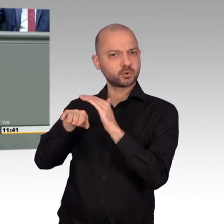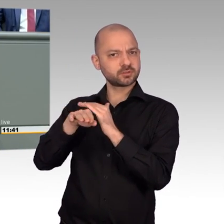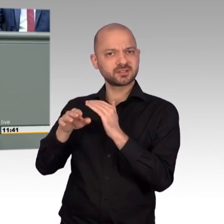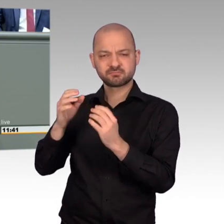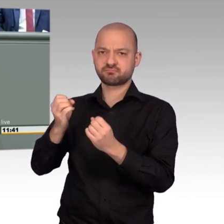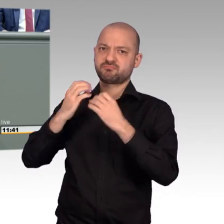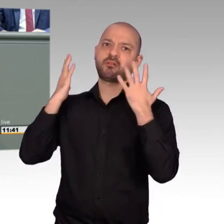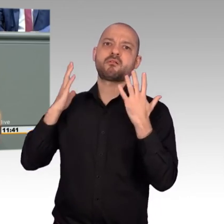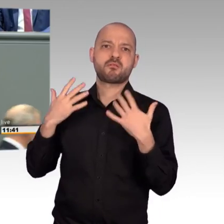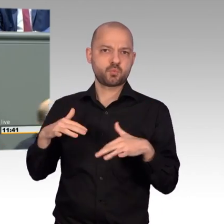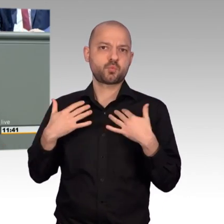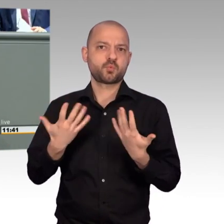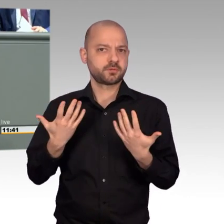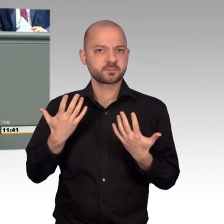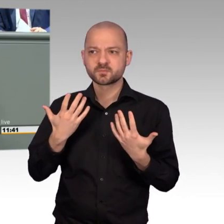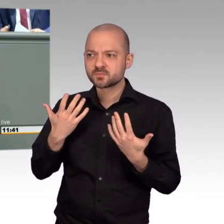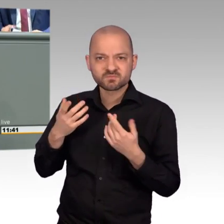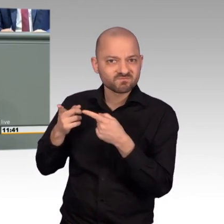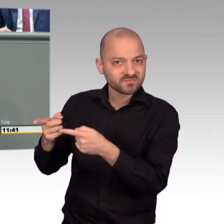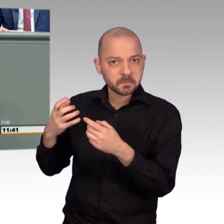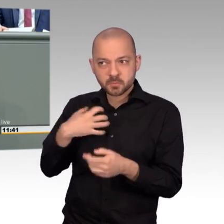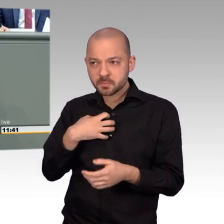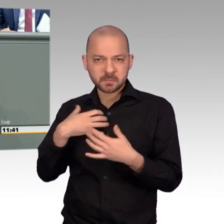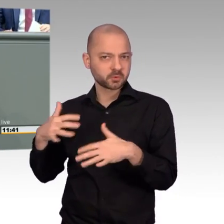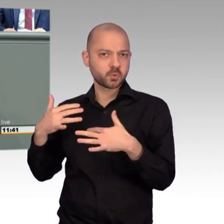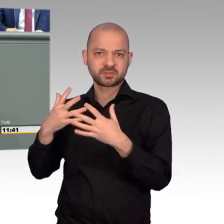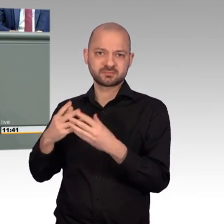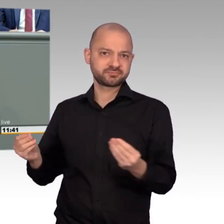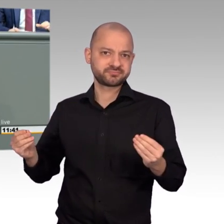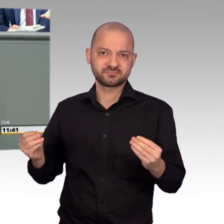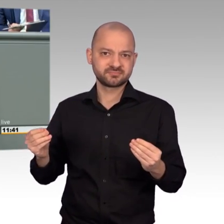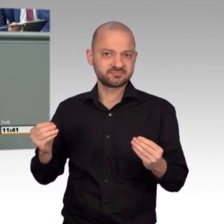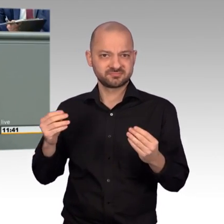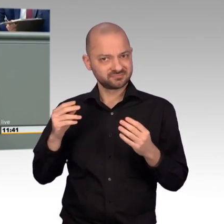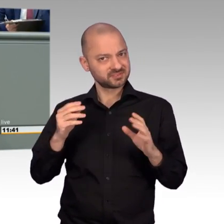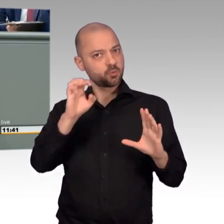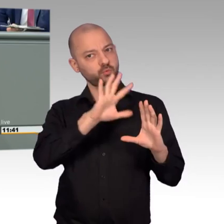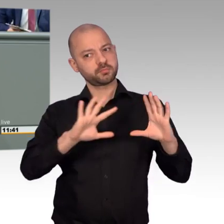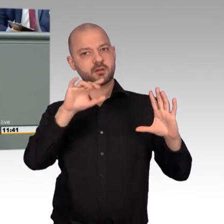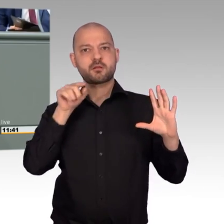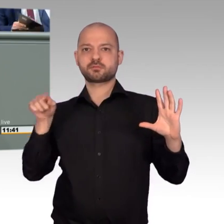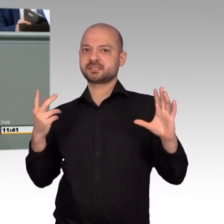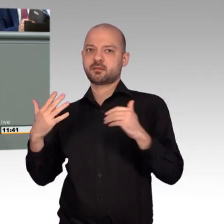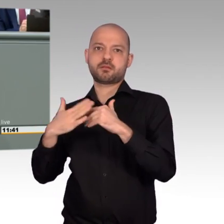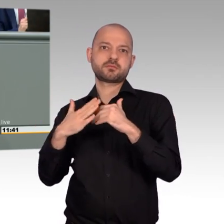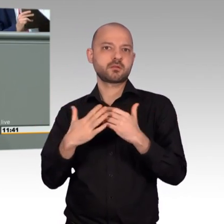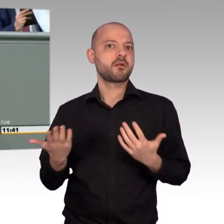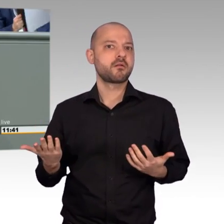dass die Probleme dieser Region nicht weit weg sind, irgendwo auf der Welt, sondern unmittelbar vor der Haustür Europas sind.